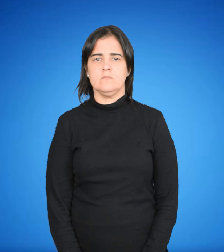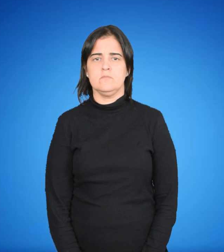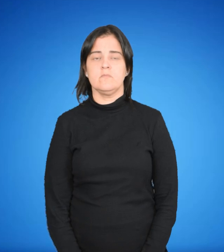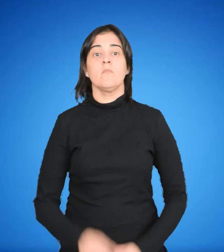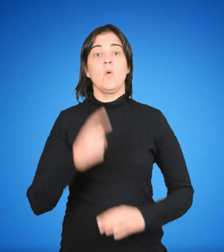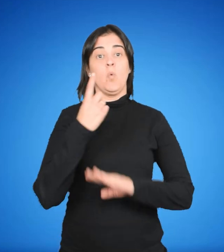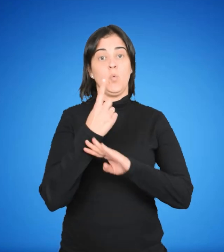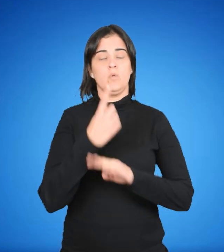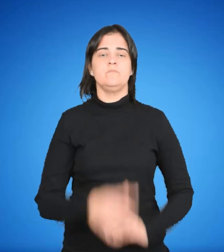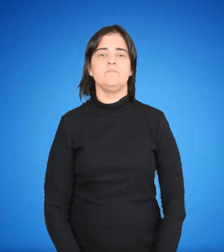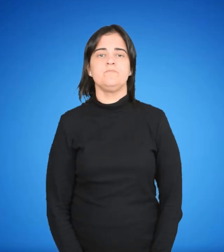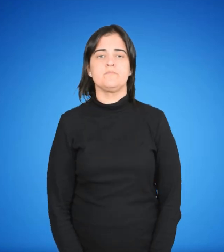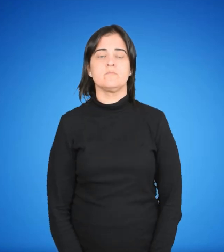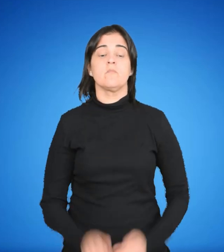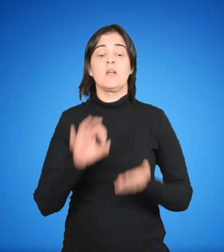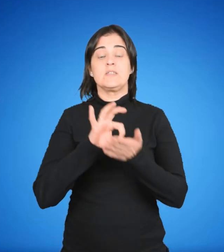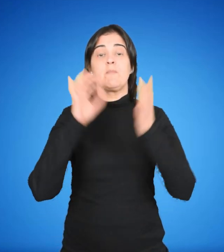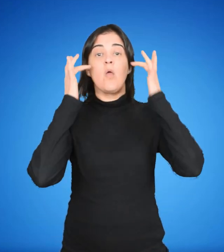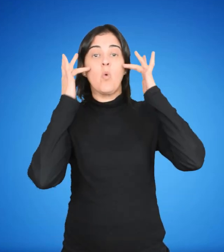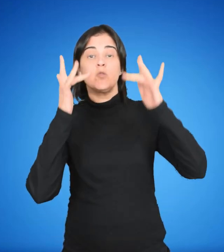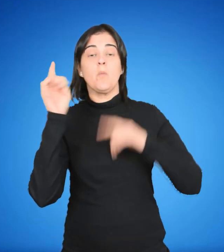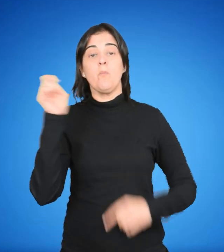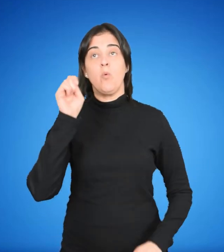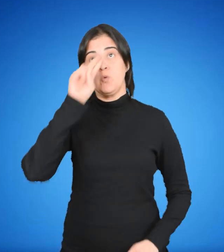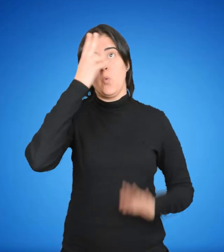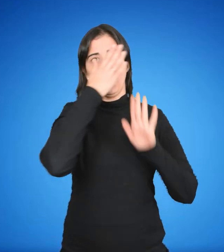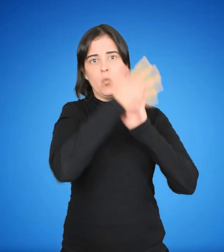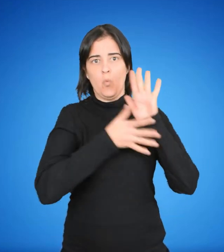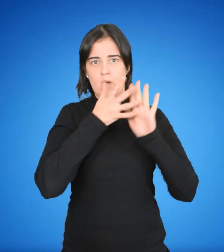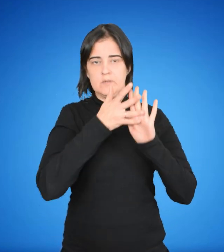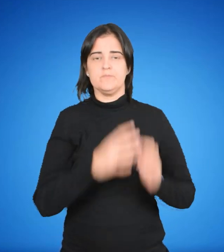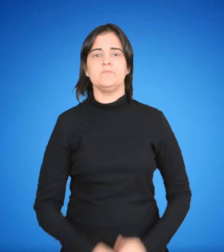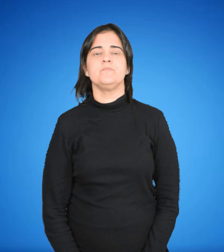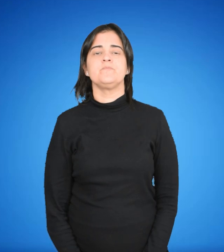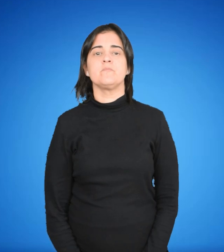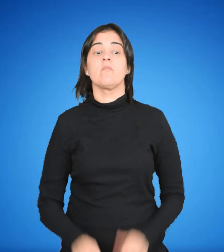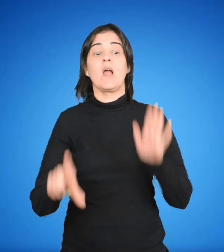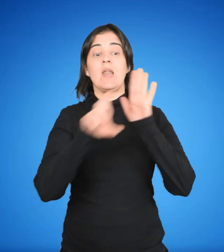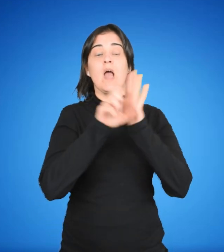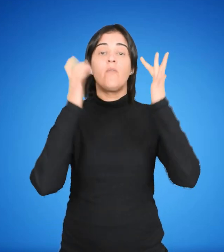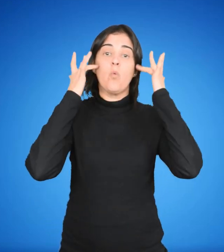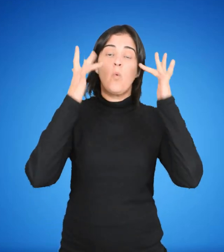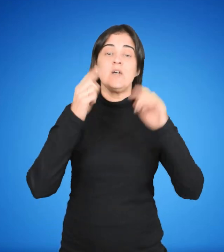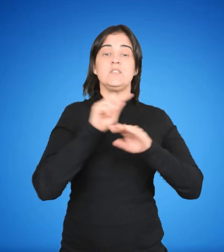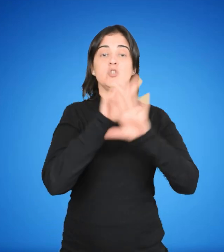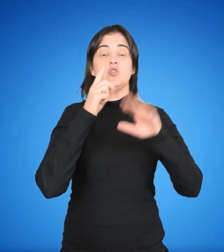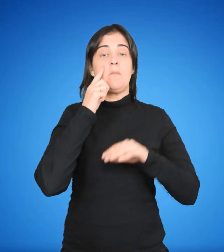1. Sistema Educativo Público Uruguayo La Ley de Educación 18